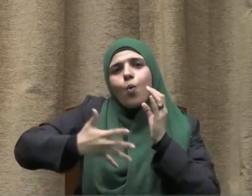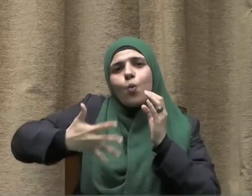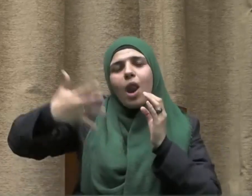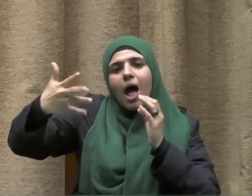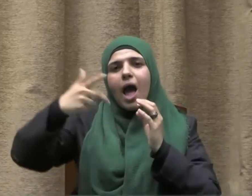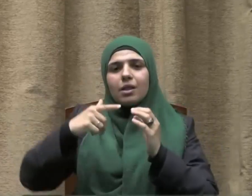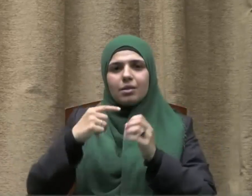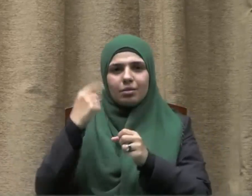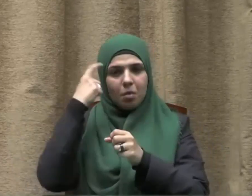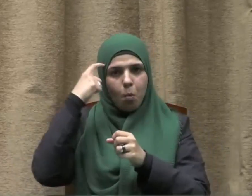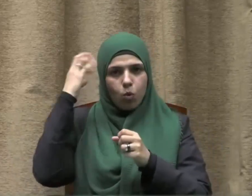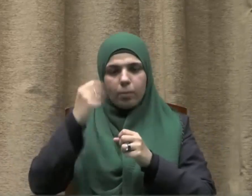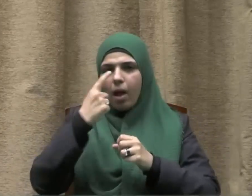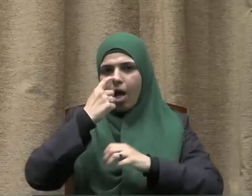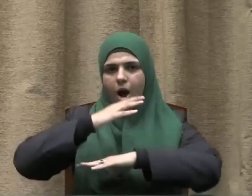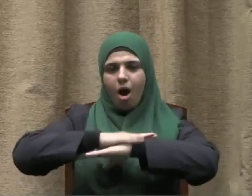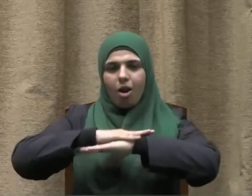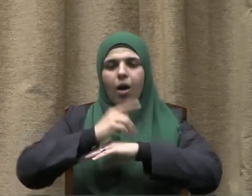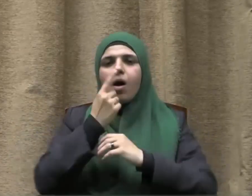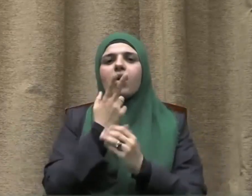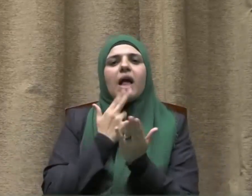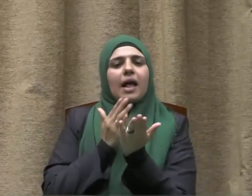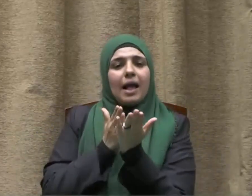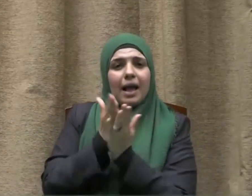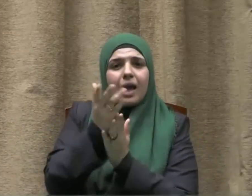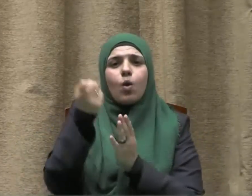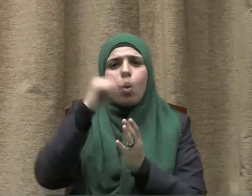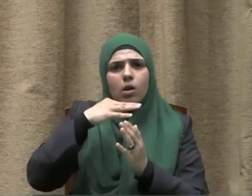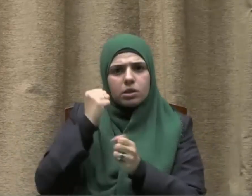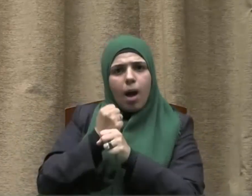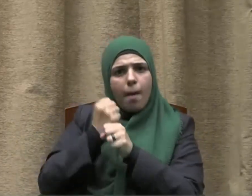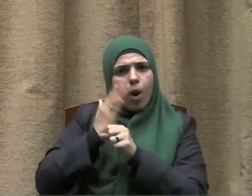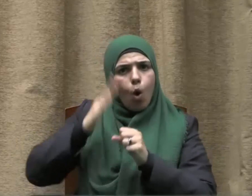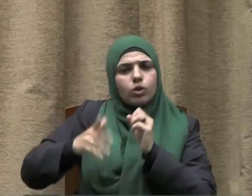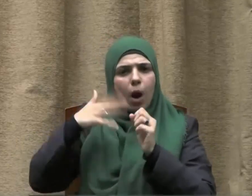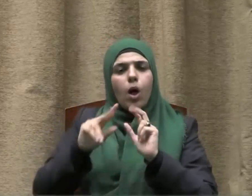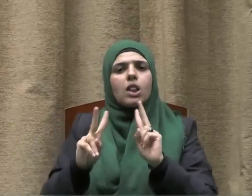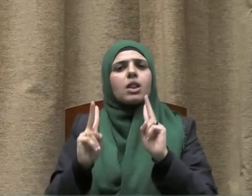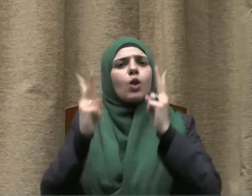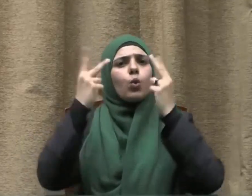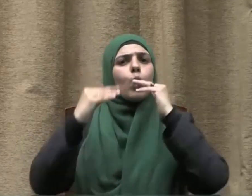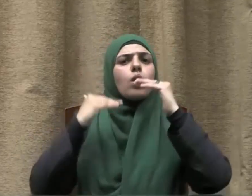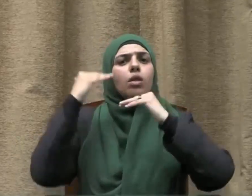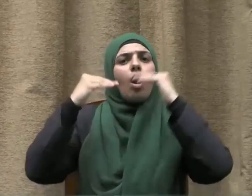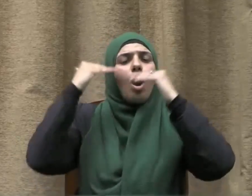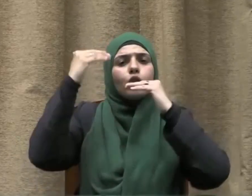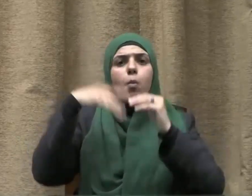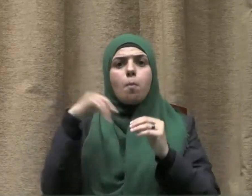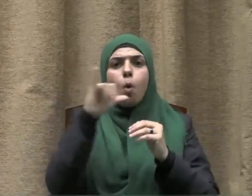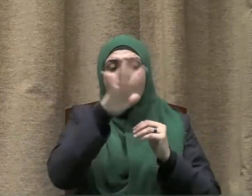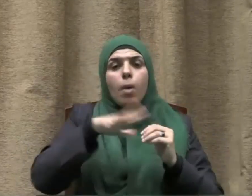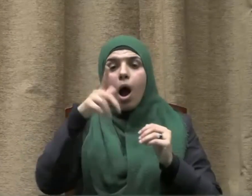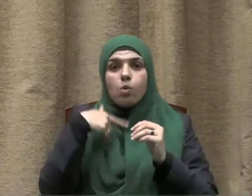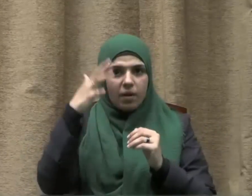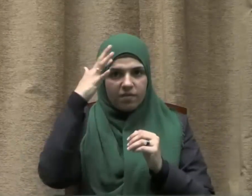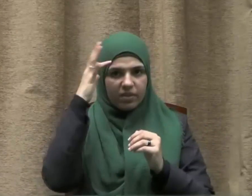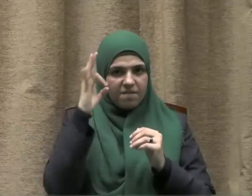سويا يتمتع بالأخلاق الطيبة والقدرة على التطور والتقدم والإدراك الكامل